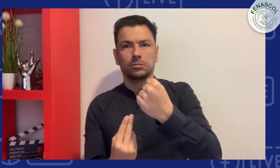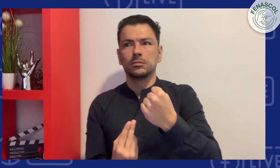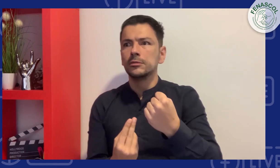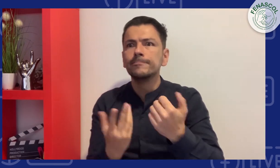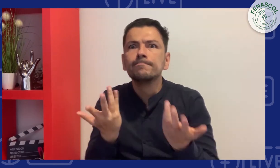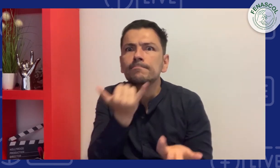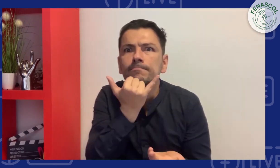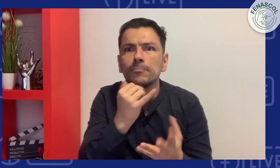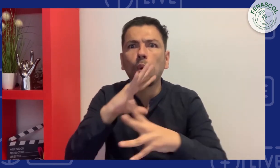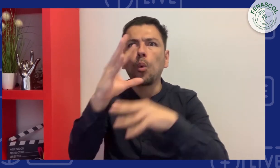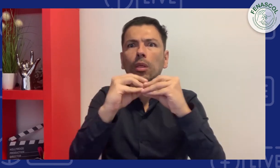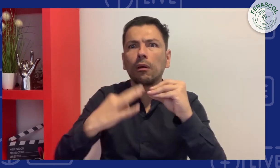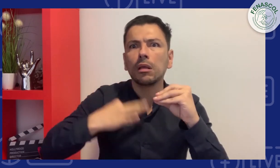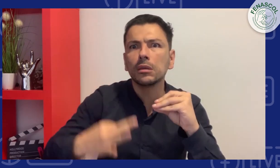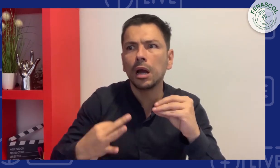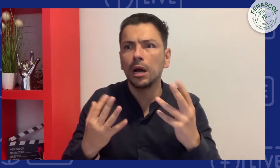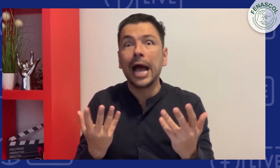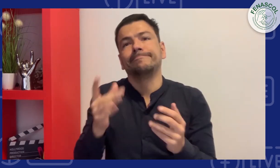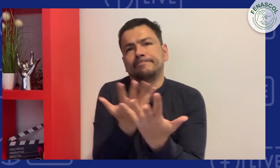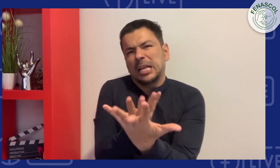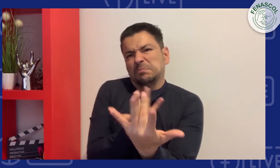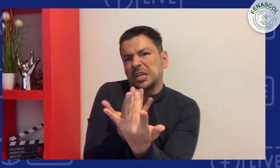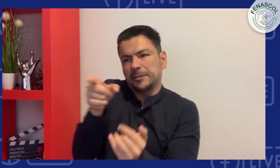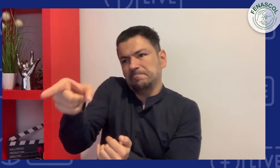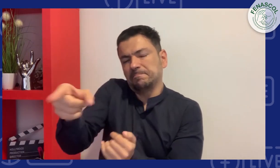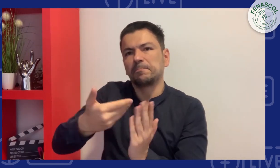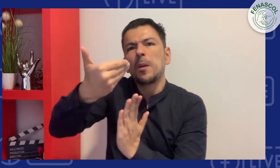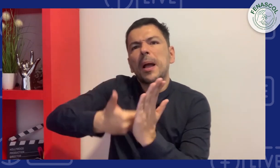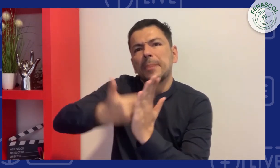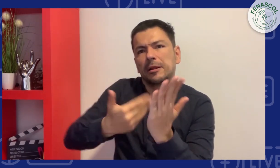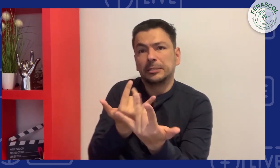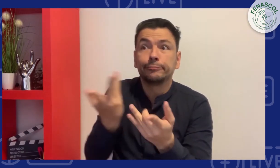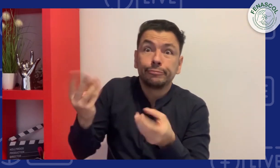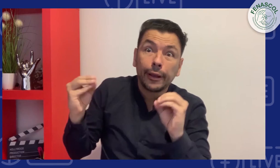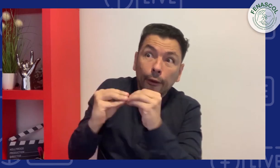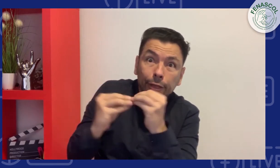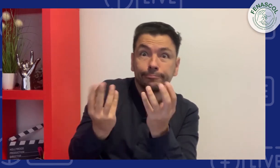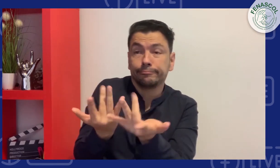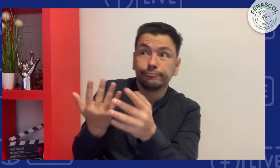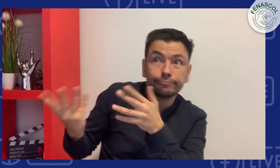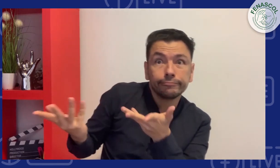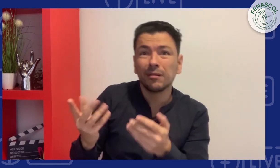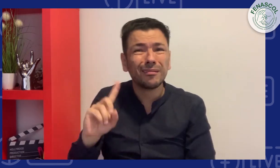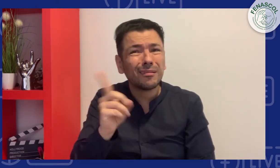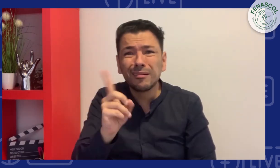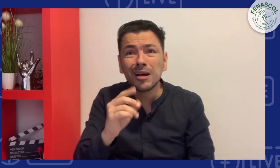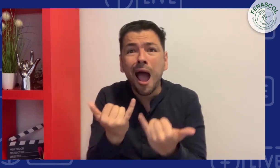oyentes no contamos actualmente con un código de ética. Sin embargo, esto no es excusa para no actuar de manera